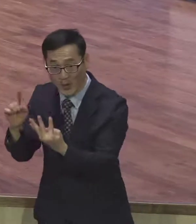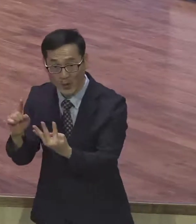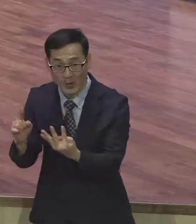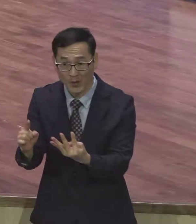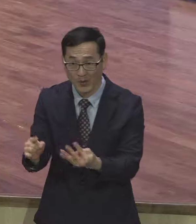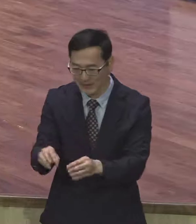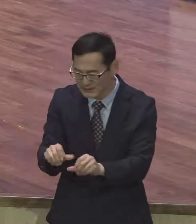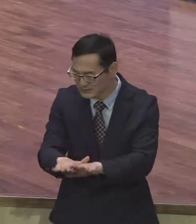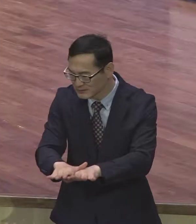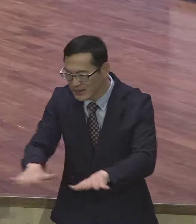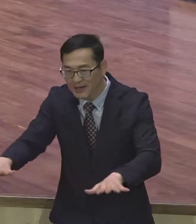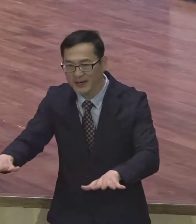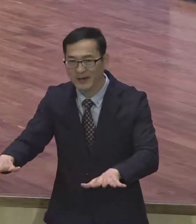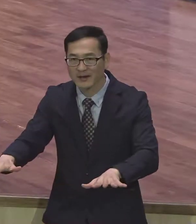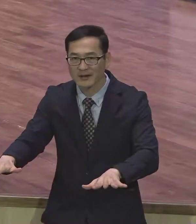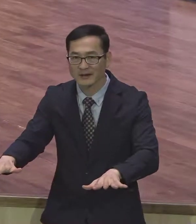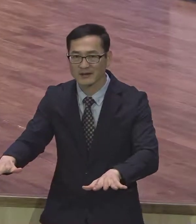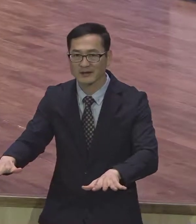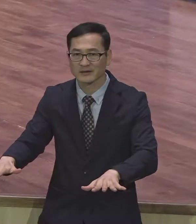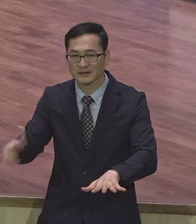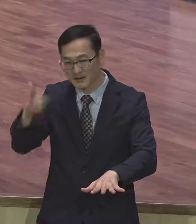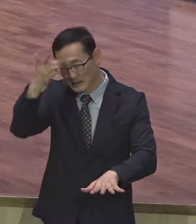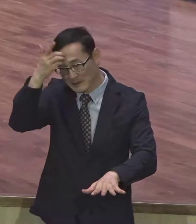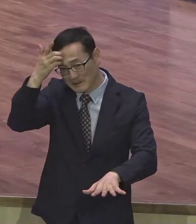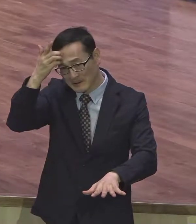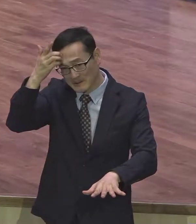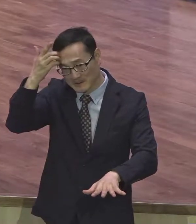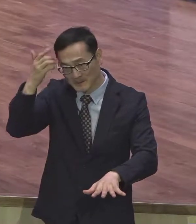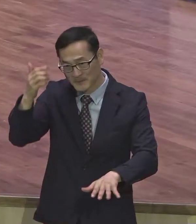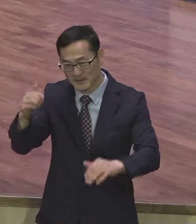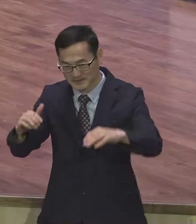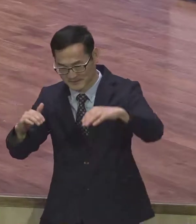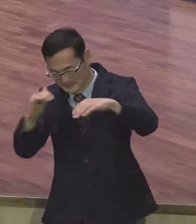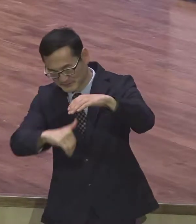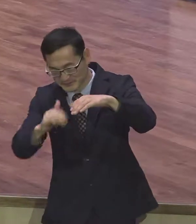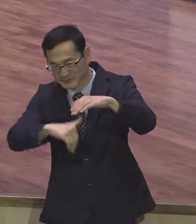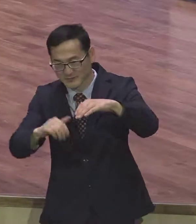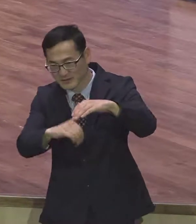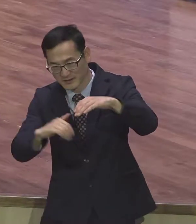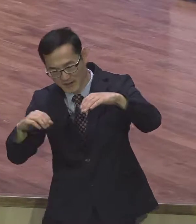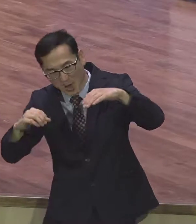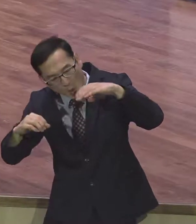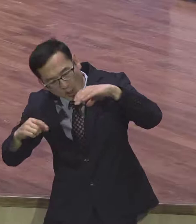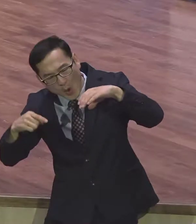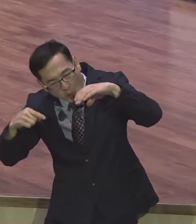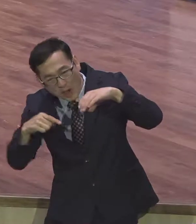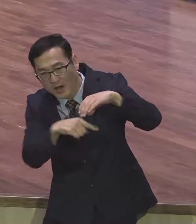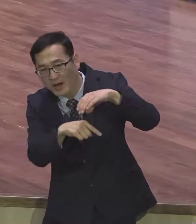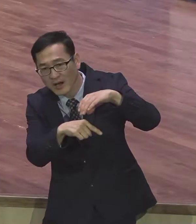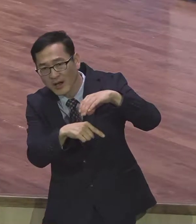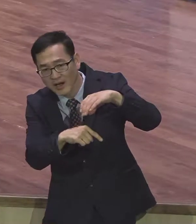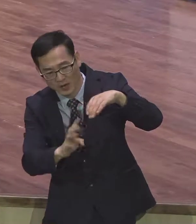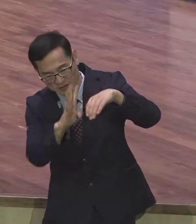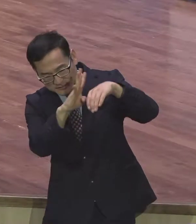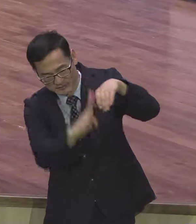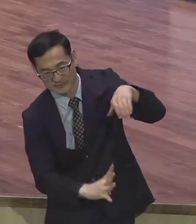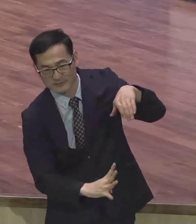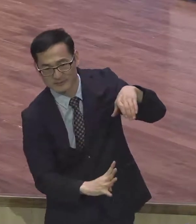이 흙들이 무너지지 않아요. 그냥 파몽 그대로 그냥 구멍이 나는데 거기 앉아있는 거예요. 그리고 좀 더 파몽 화장실이에요.